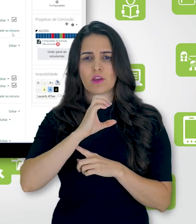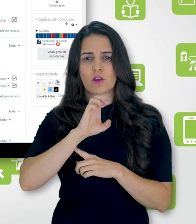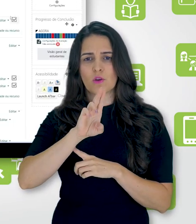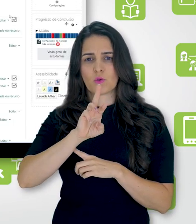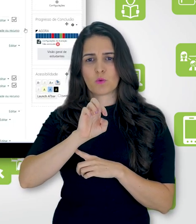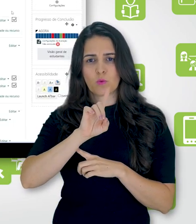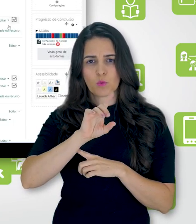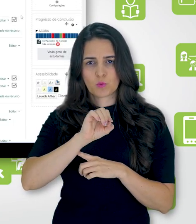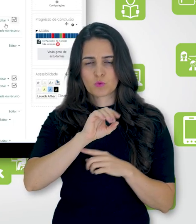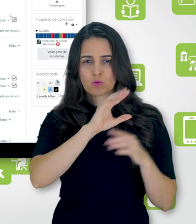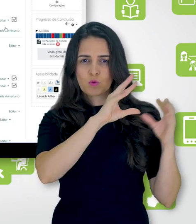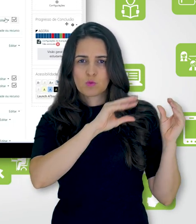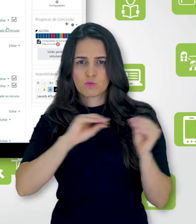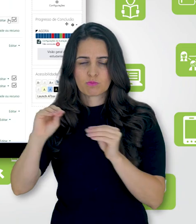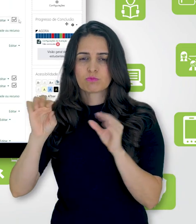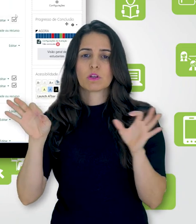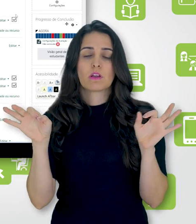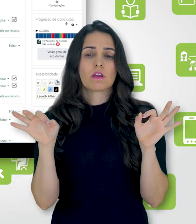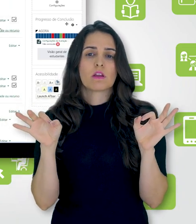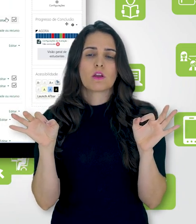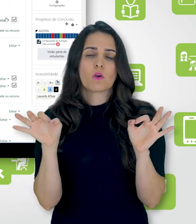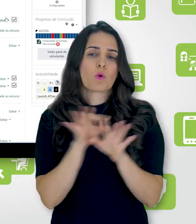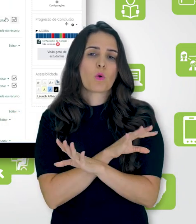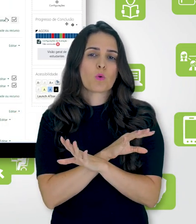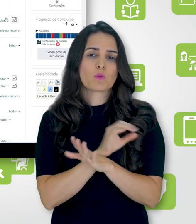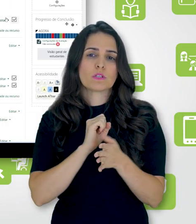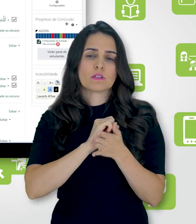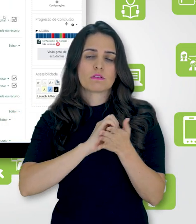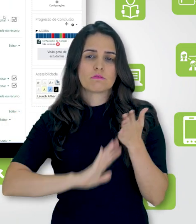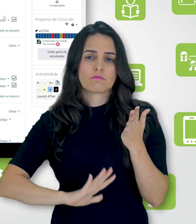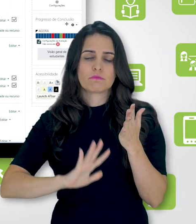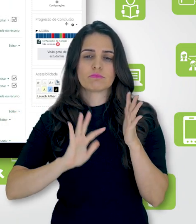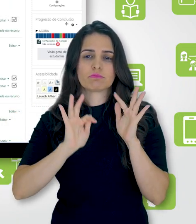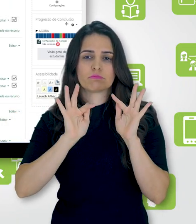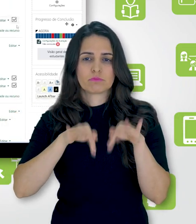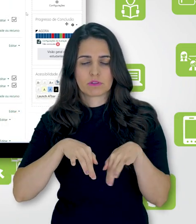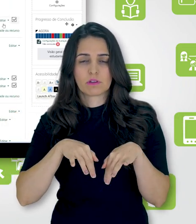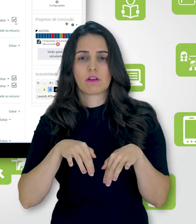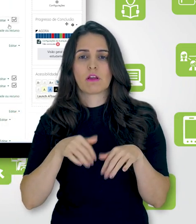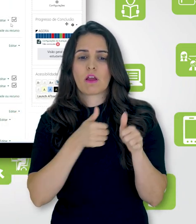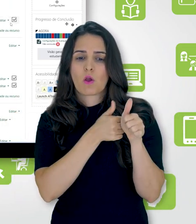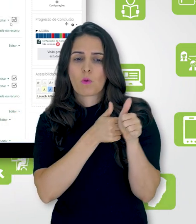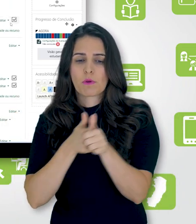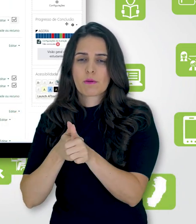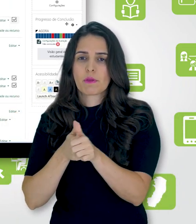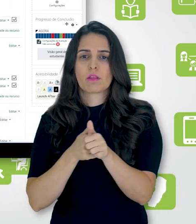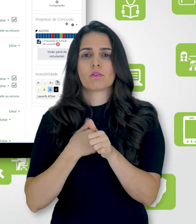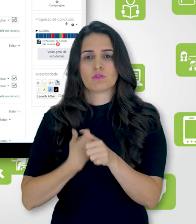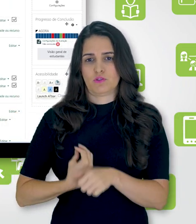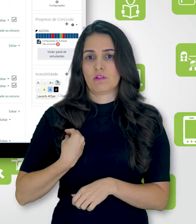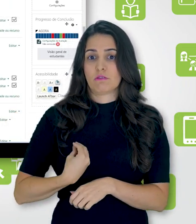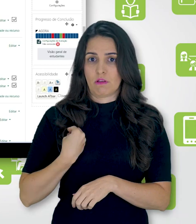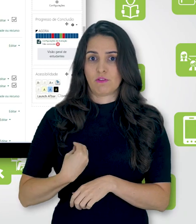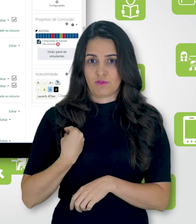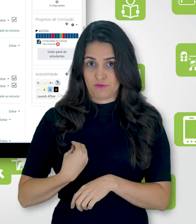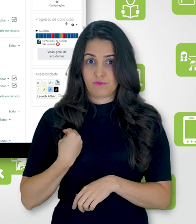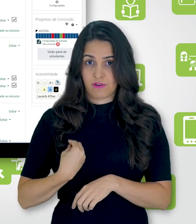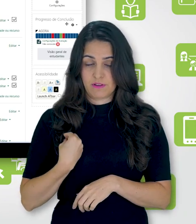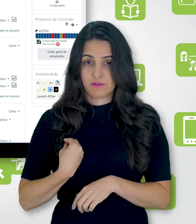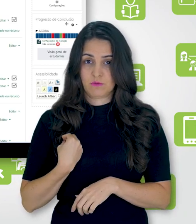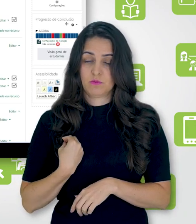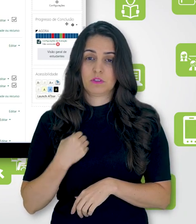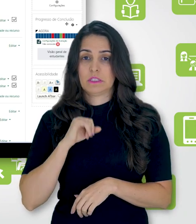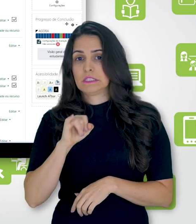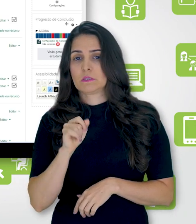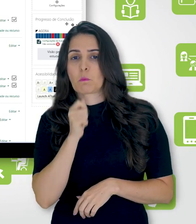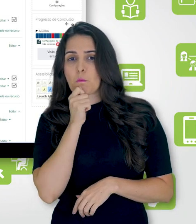a conclusão de atividade ativada. O acompanhamento de conclusão ativado. Então, se você